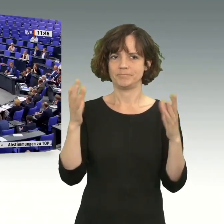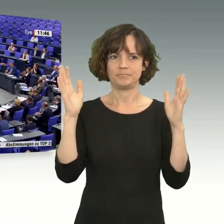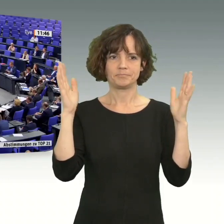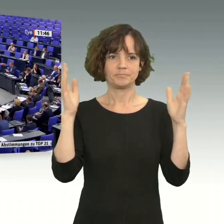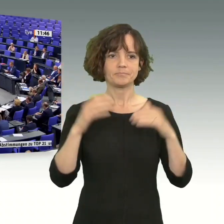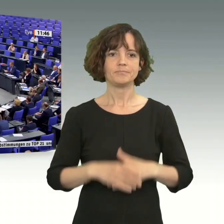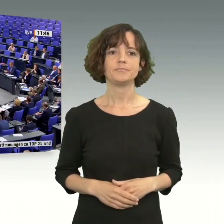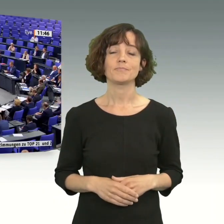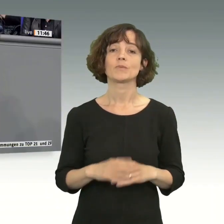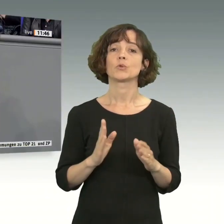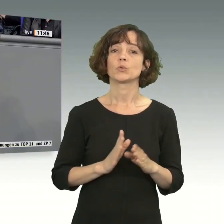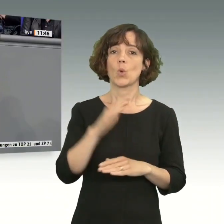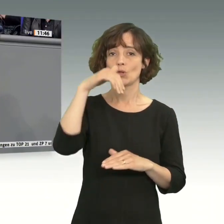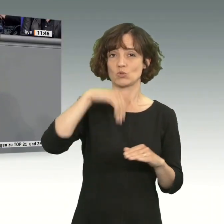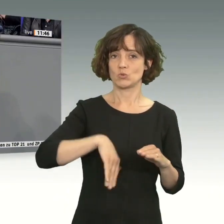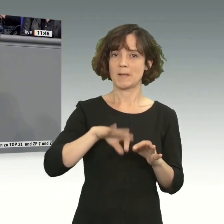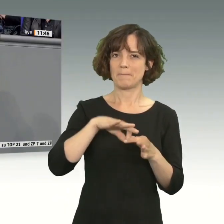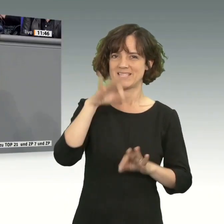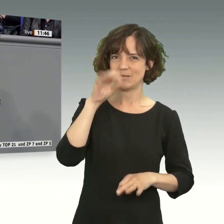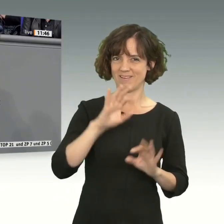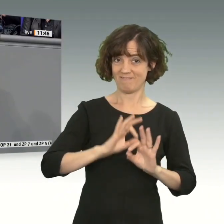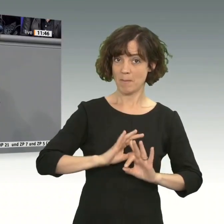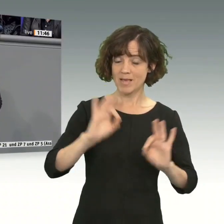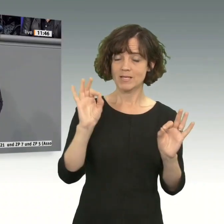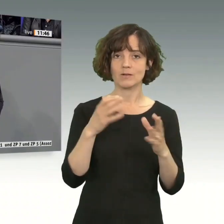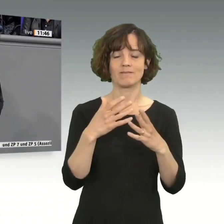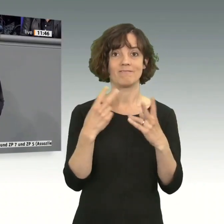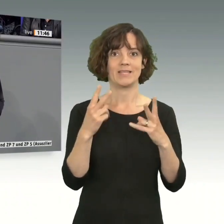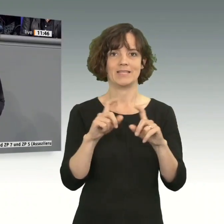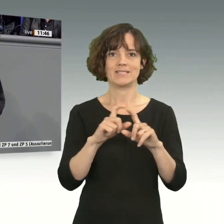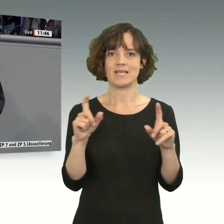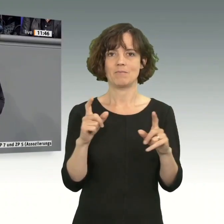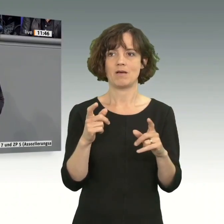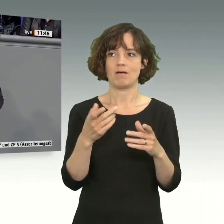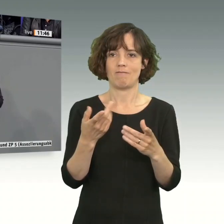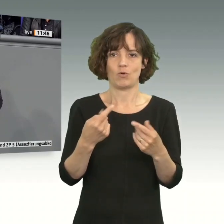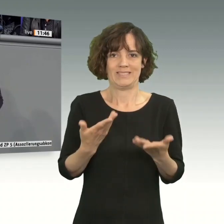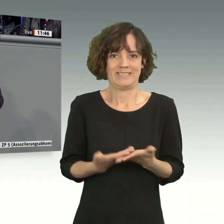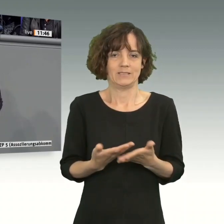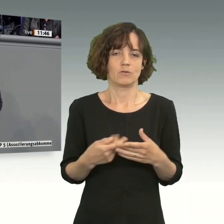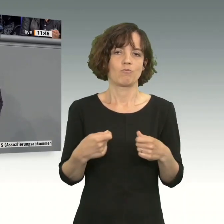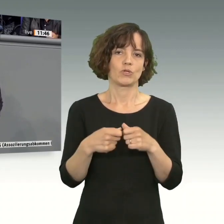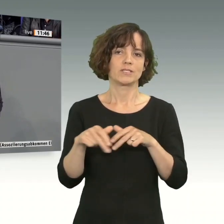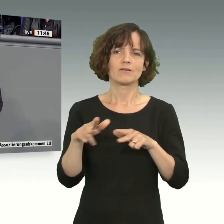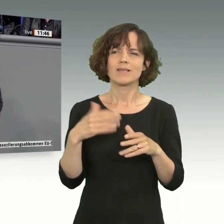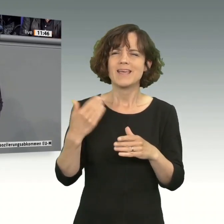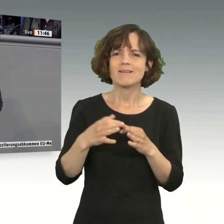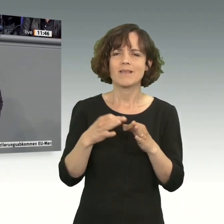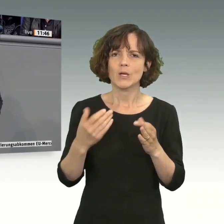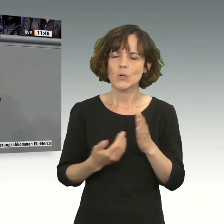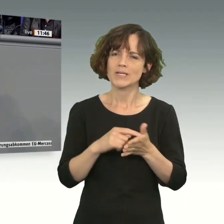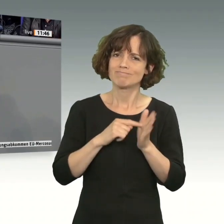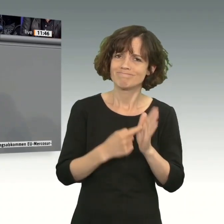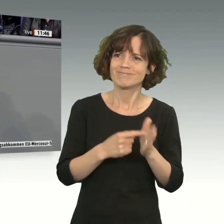Die Nord-Süd-Beziehung zu verbessern, ist ein zentrales Anliegen und Thema dieser Bundesregierung. Und das beweist Sie jeden Tag aufs Neue.